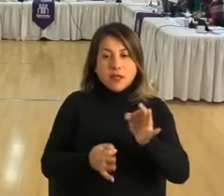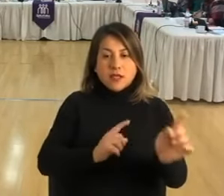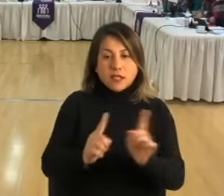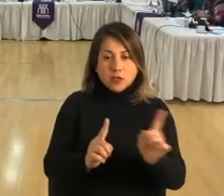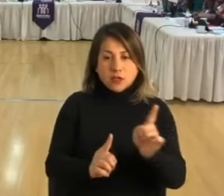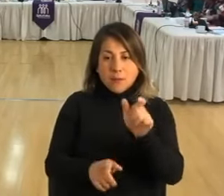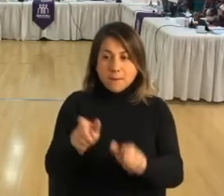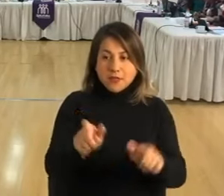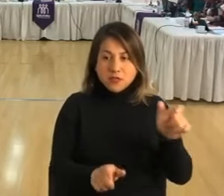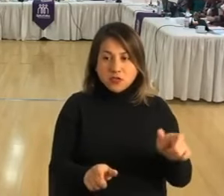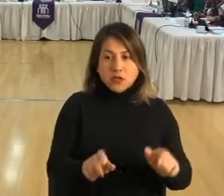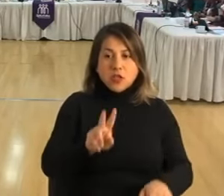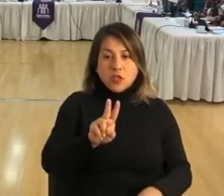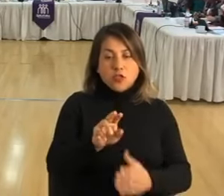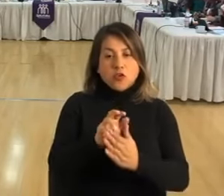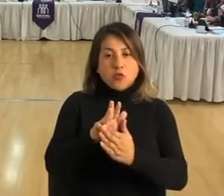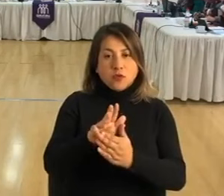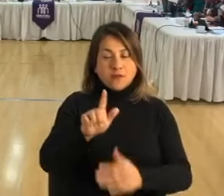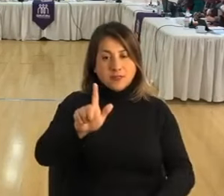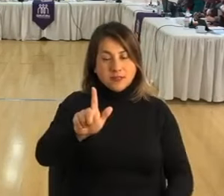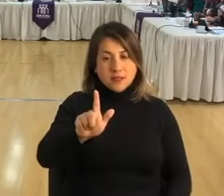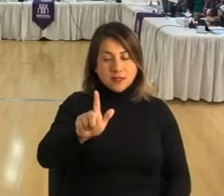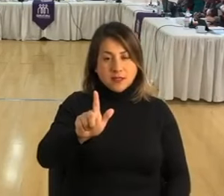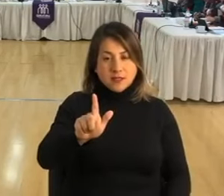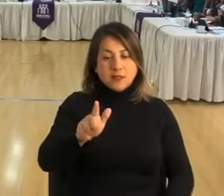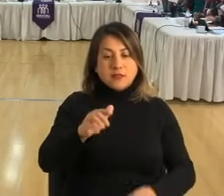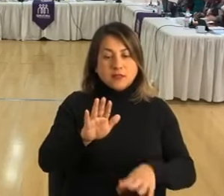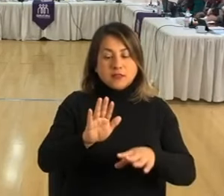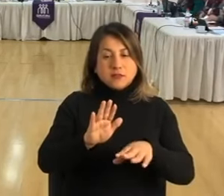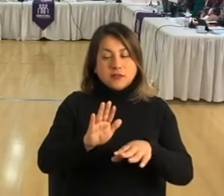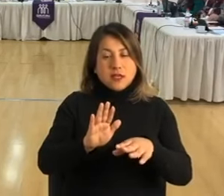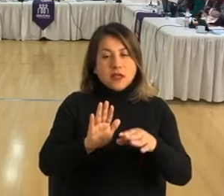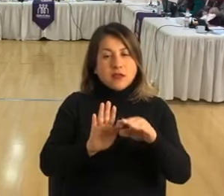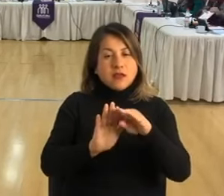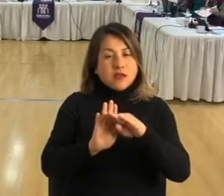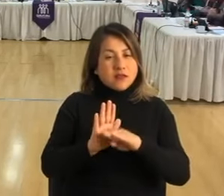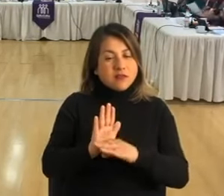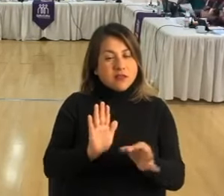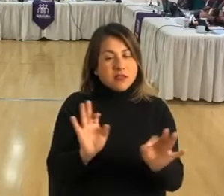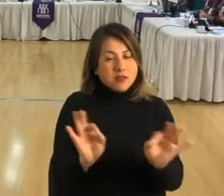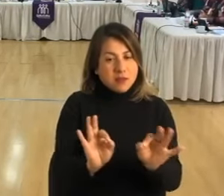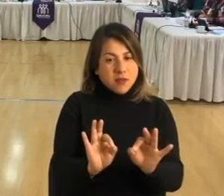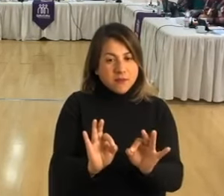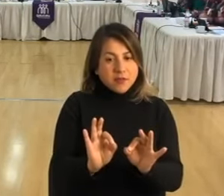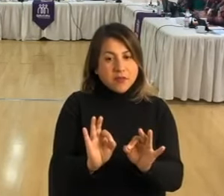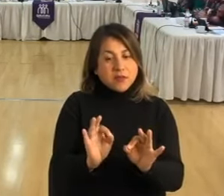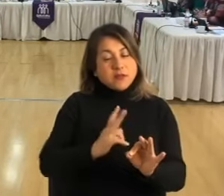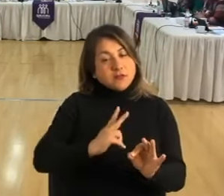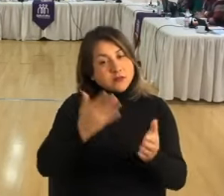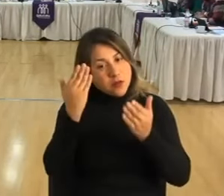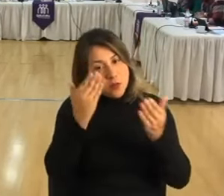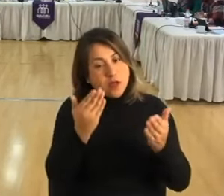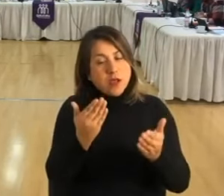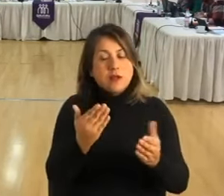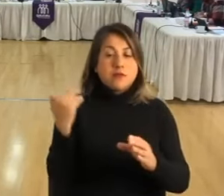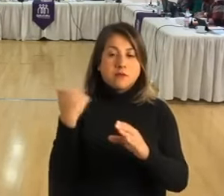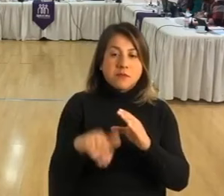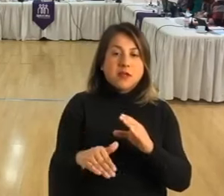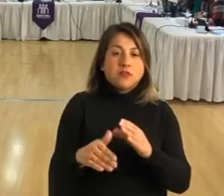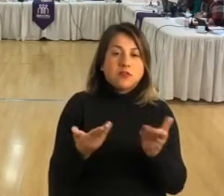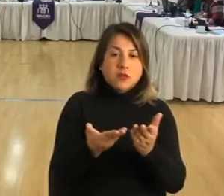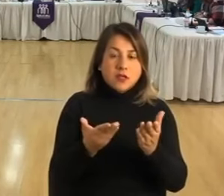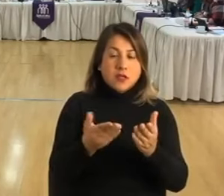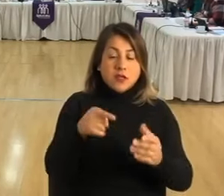de las personas, el número 297, el cual señala, junto con saludar, remito a ustedes el escalafón de mérito